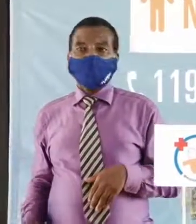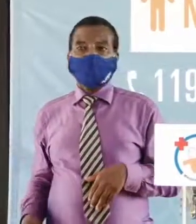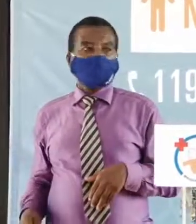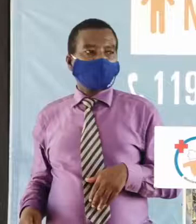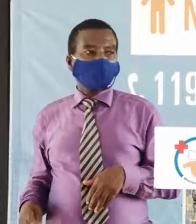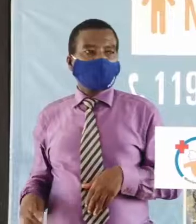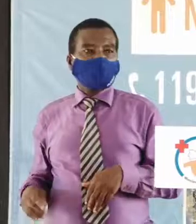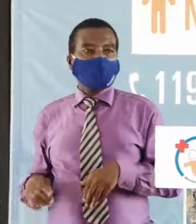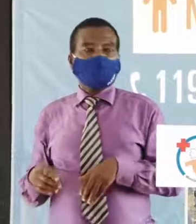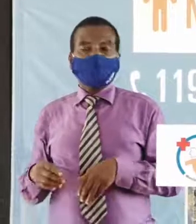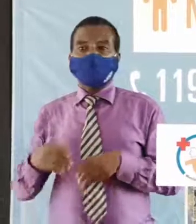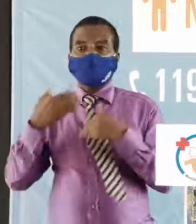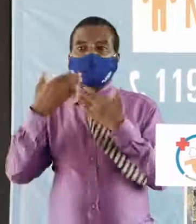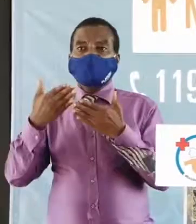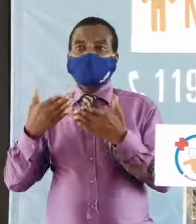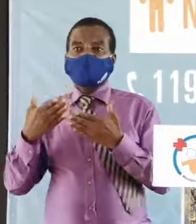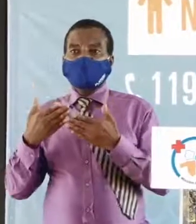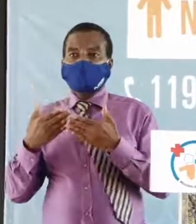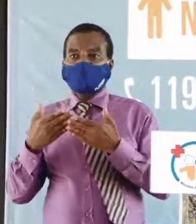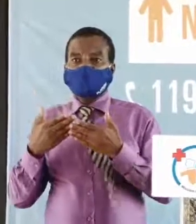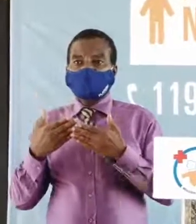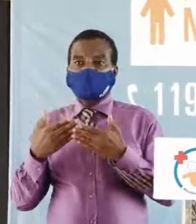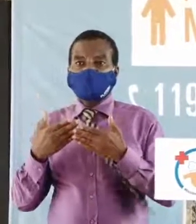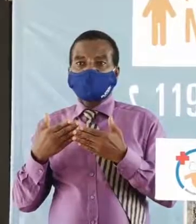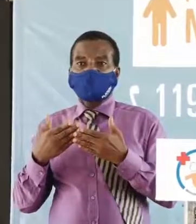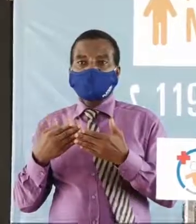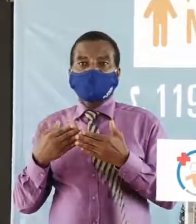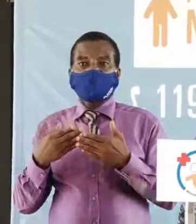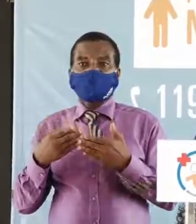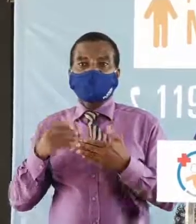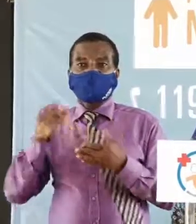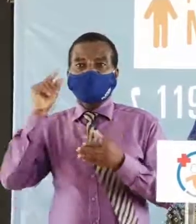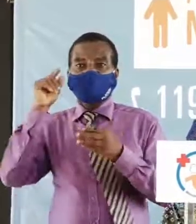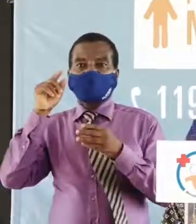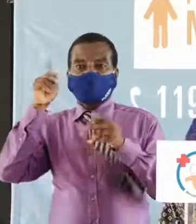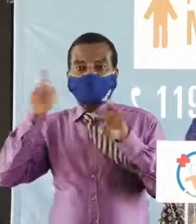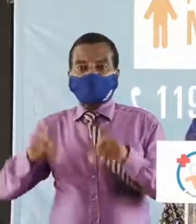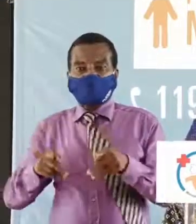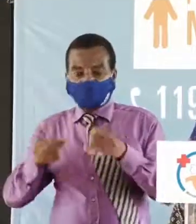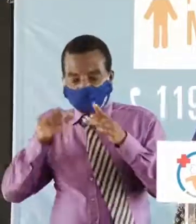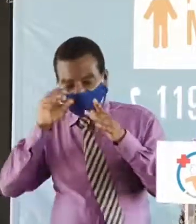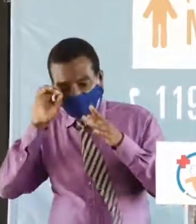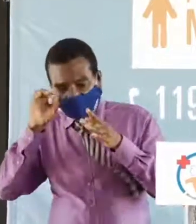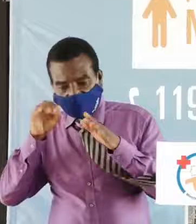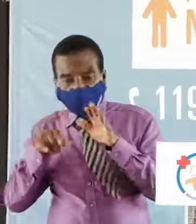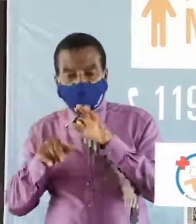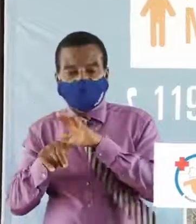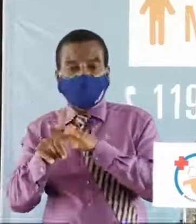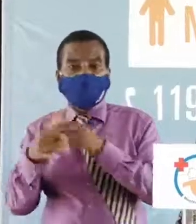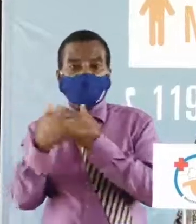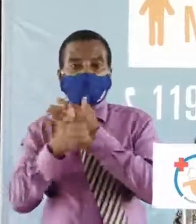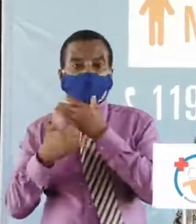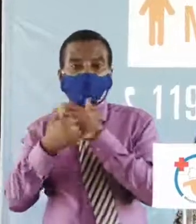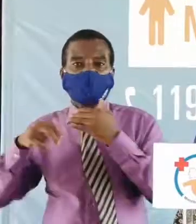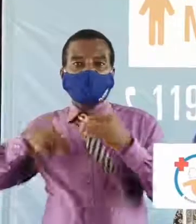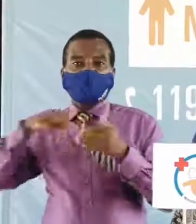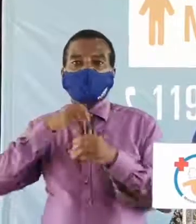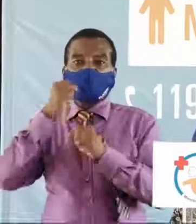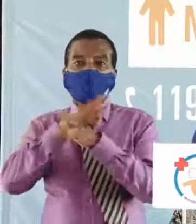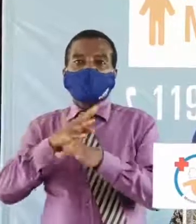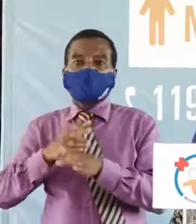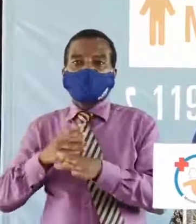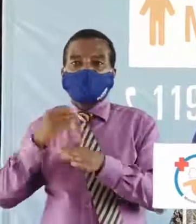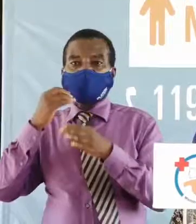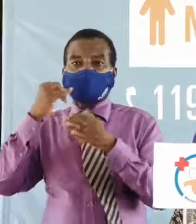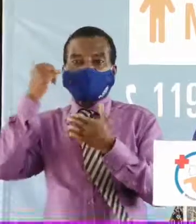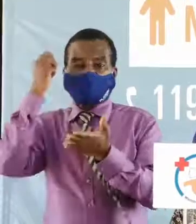merci monsieur Biti les cas s'espèrent à l'intérieur du pays je pense que nous avons déjà confirmé